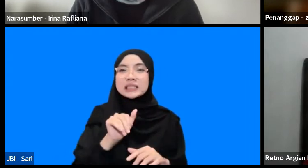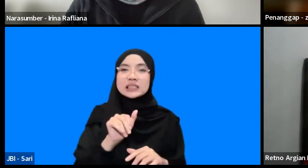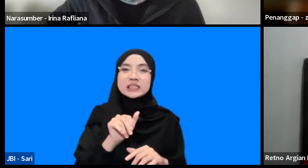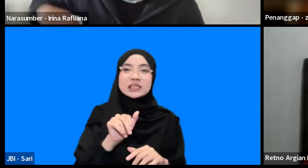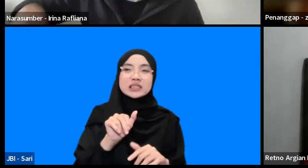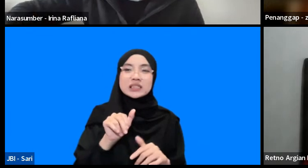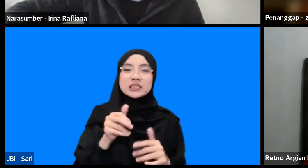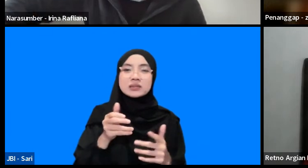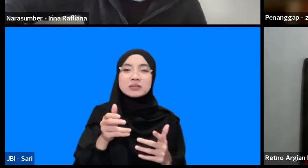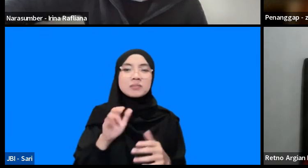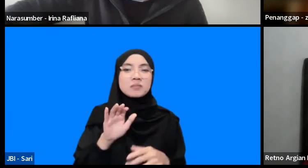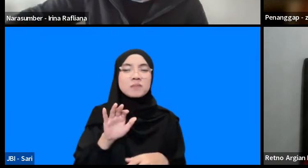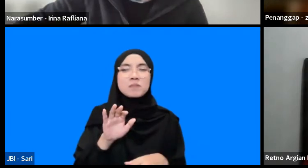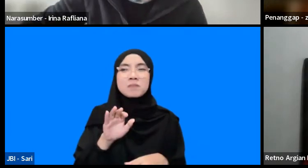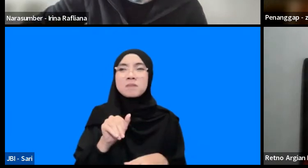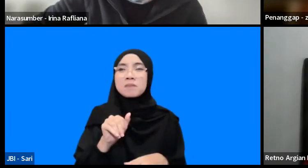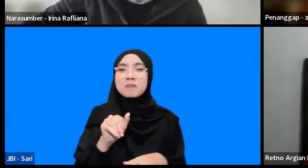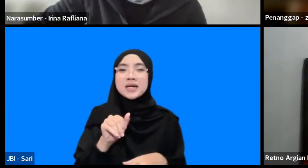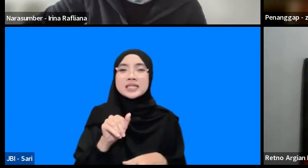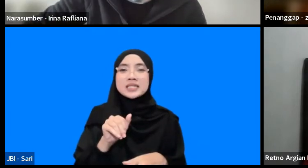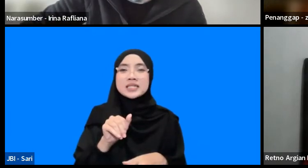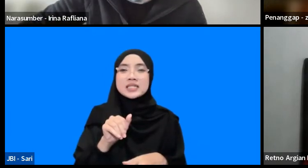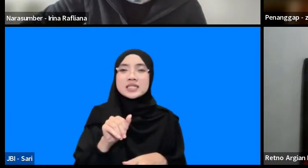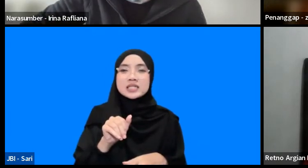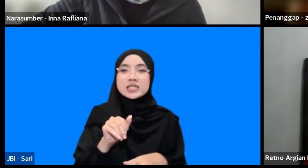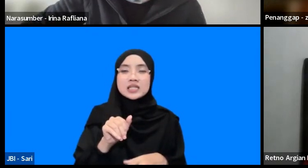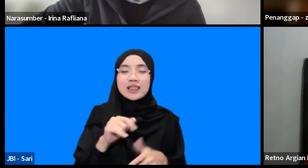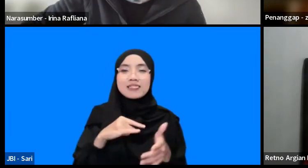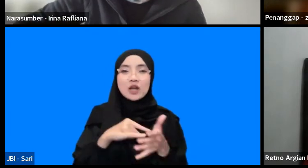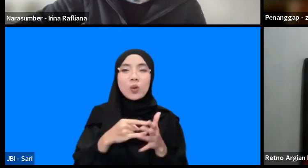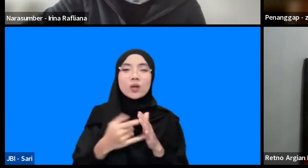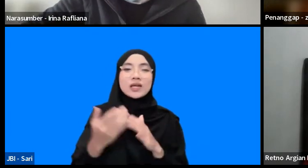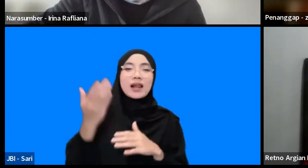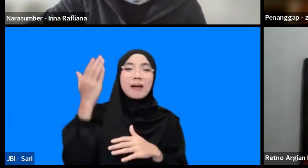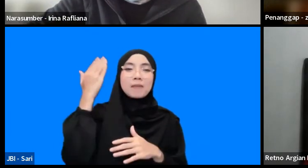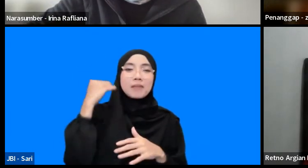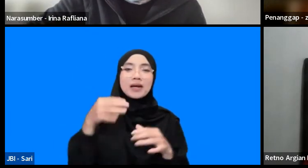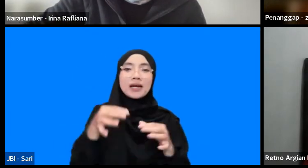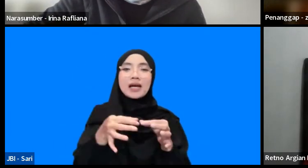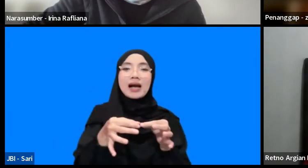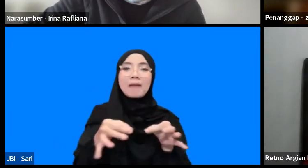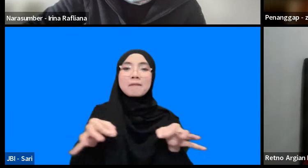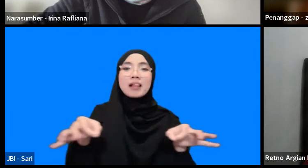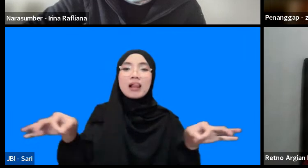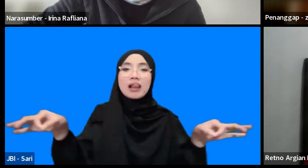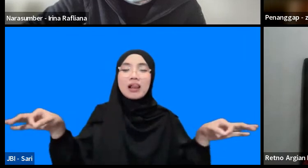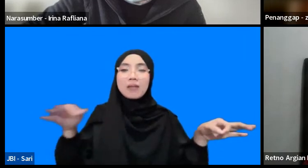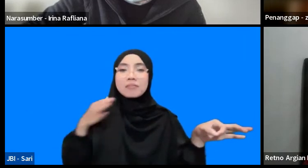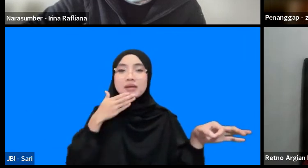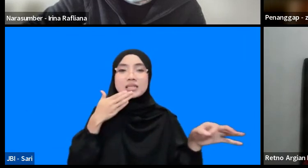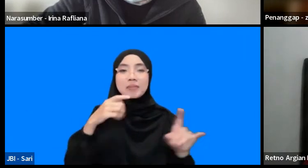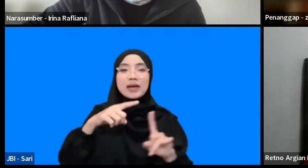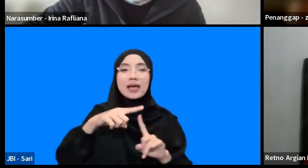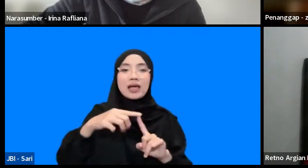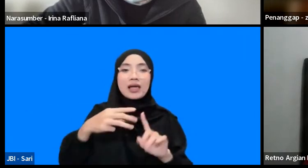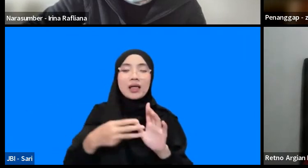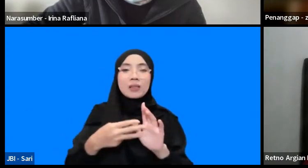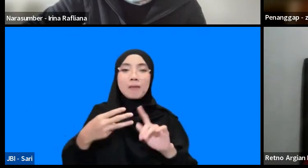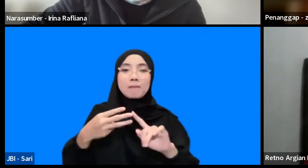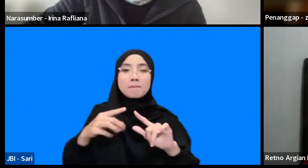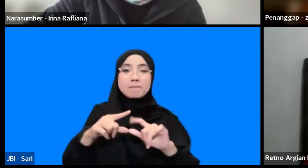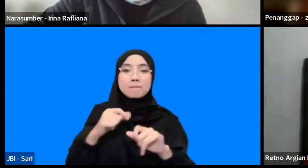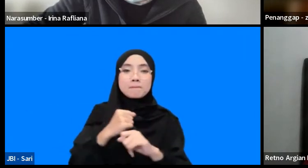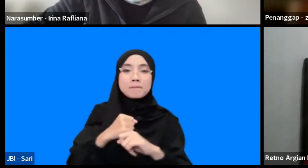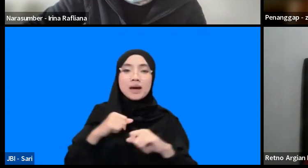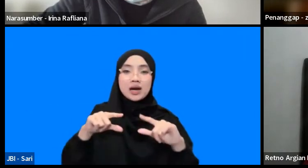inilah ya masih apa namanya masih teknologi lama lah pakai kabel biasa gitu tembaga nah kemudian kita pernah